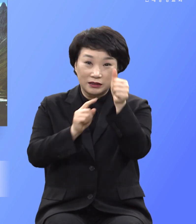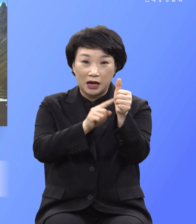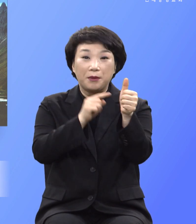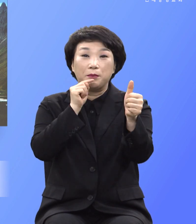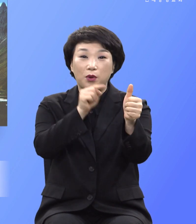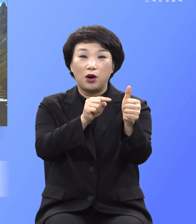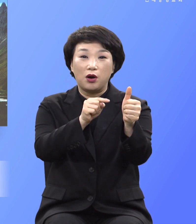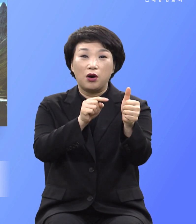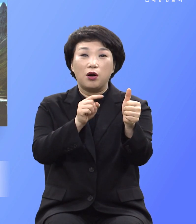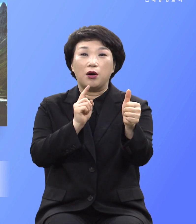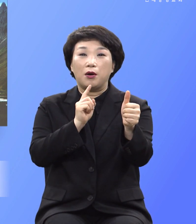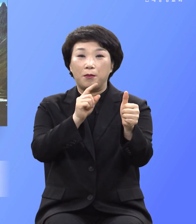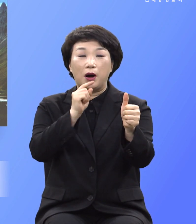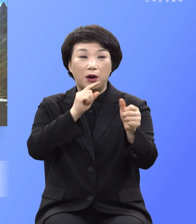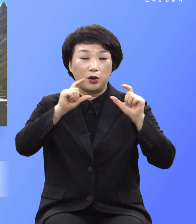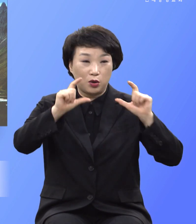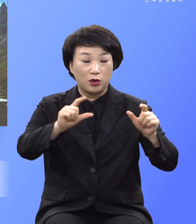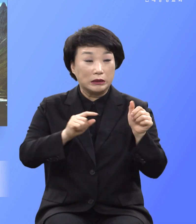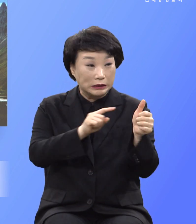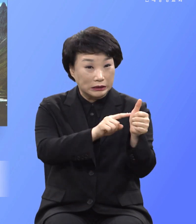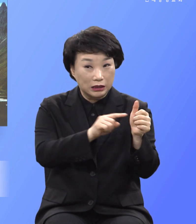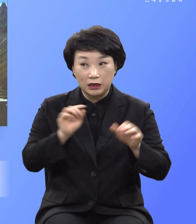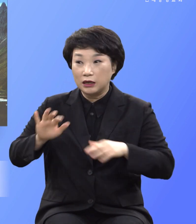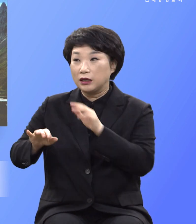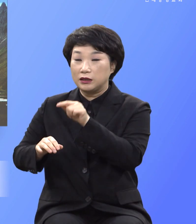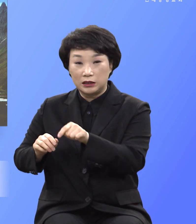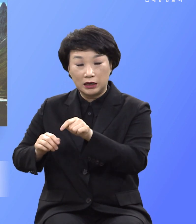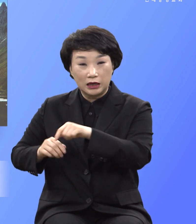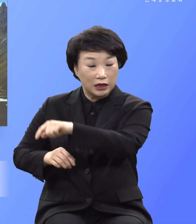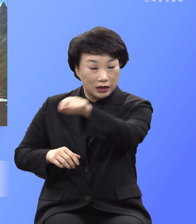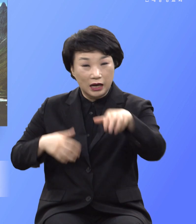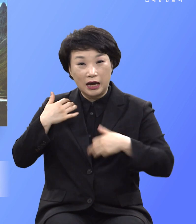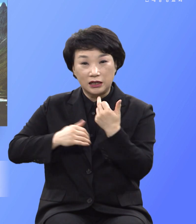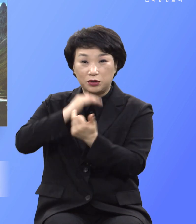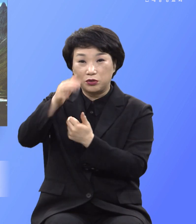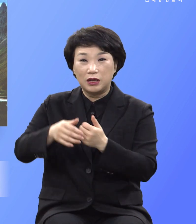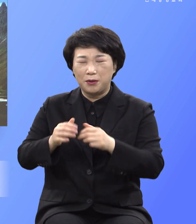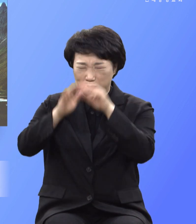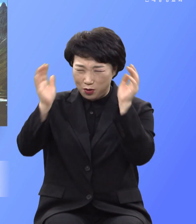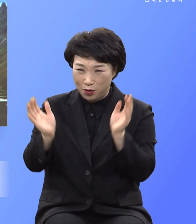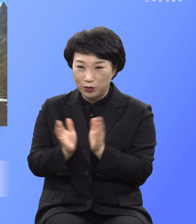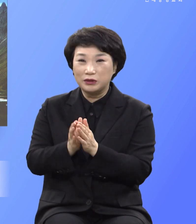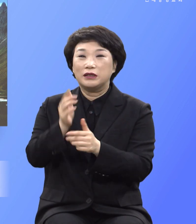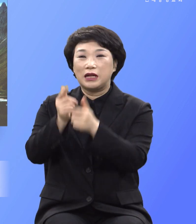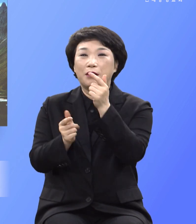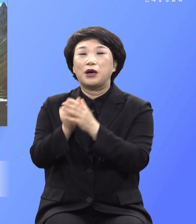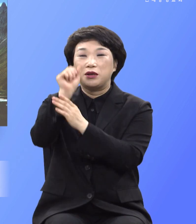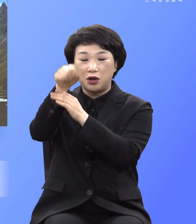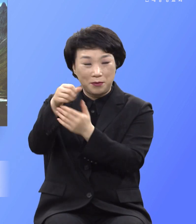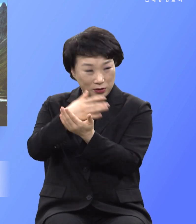가라사대 동산은 각종 나무에 실관은 네가 이무위로 먹대